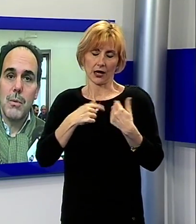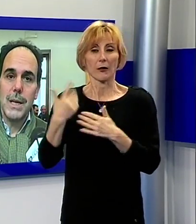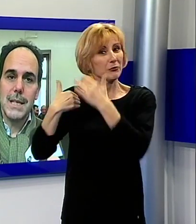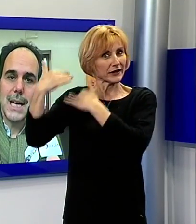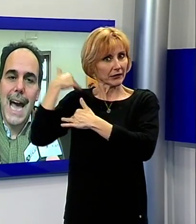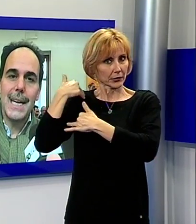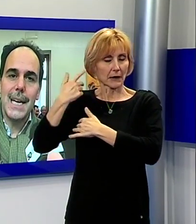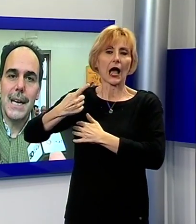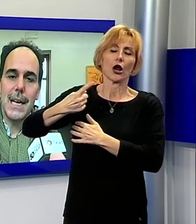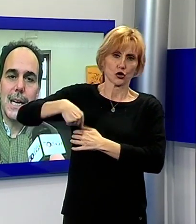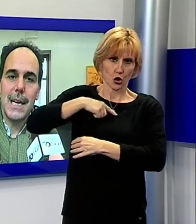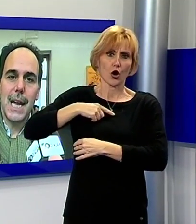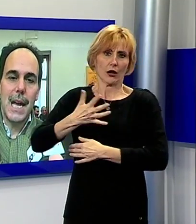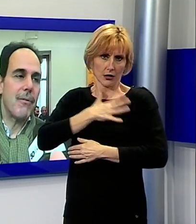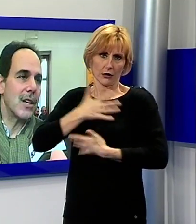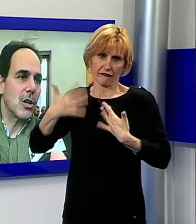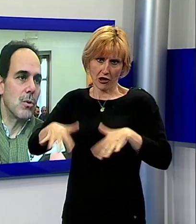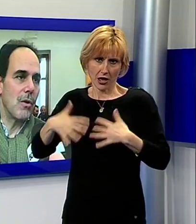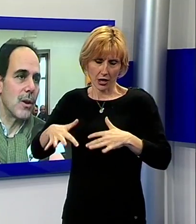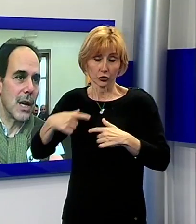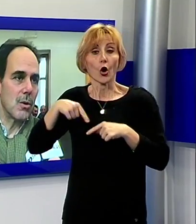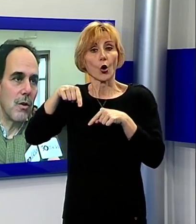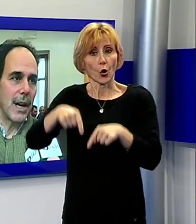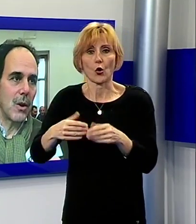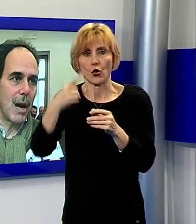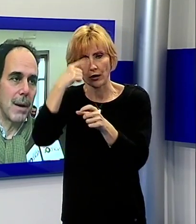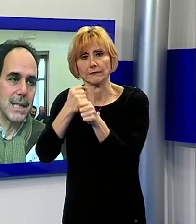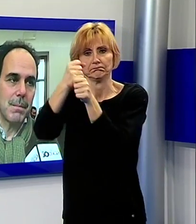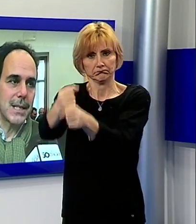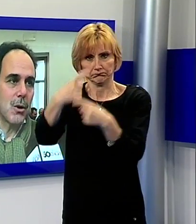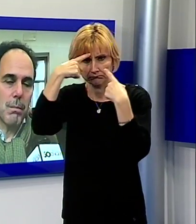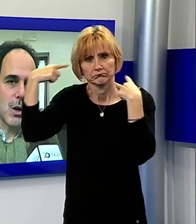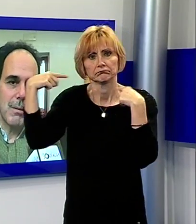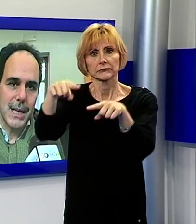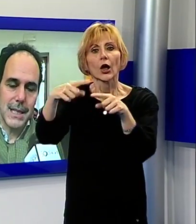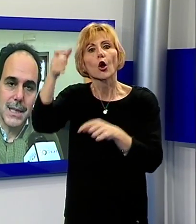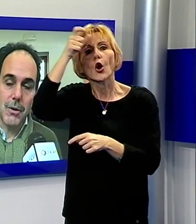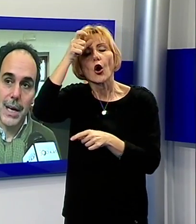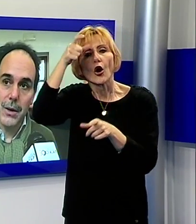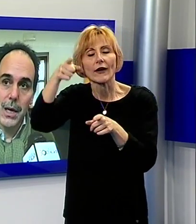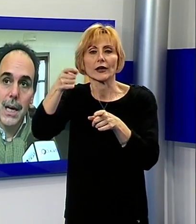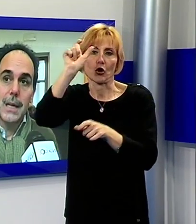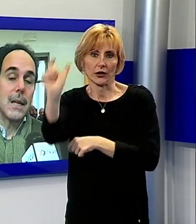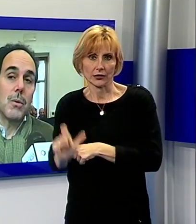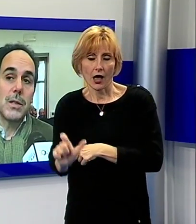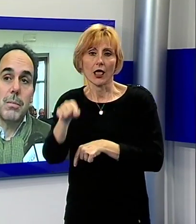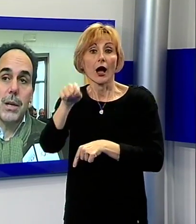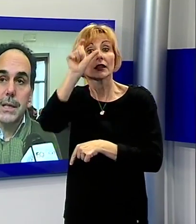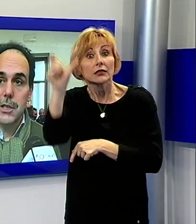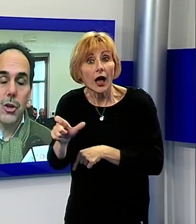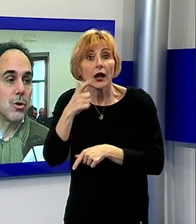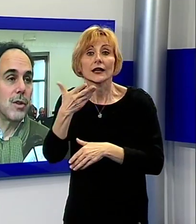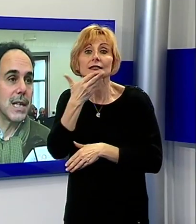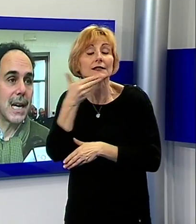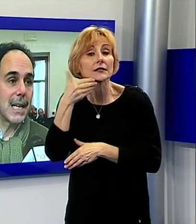in questi anni e facciano un governo, diano un governo al Paese. Il Paese non può rimanere senza governo. Detto questo,